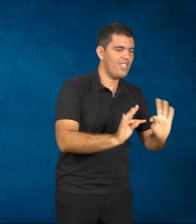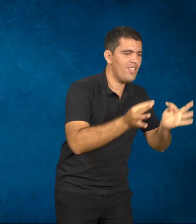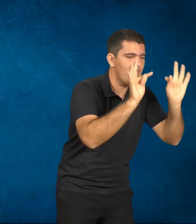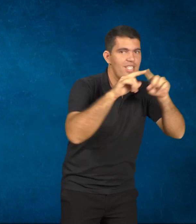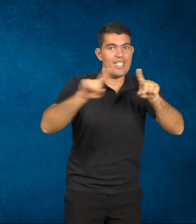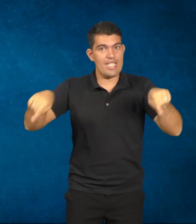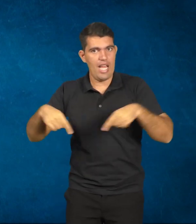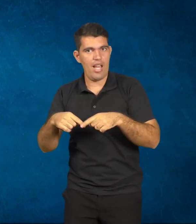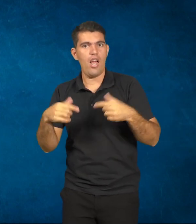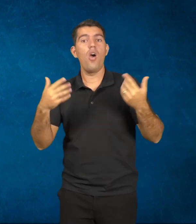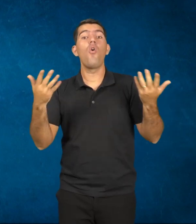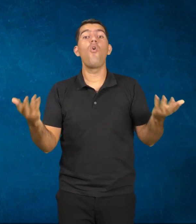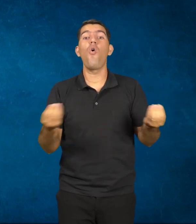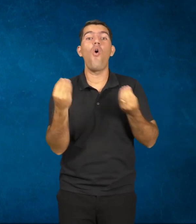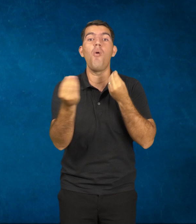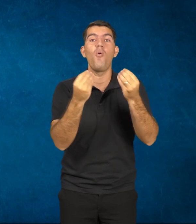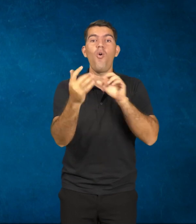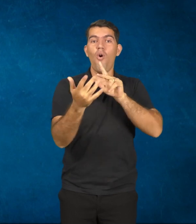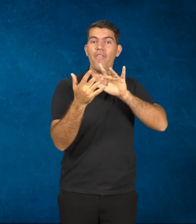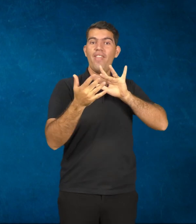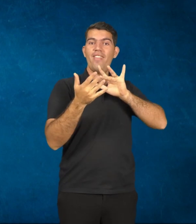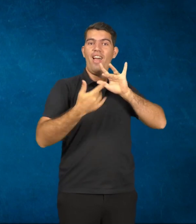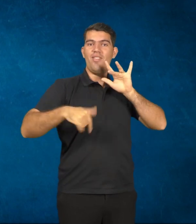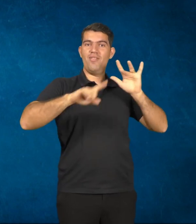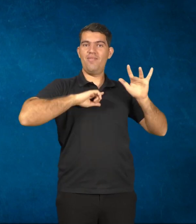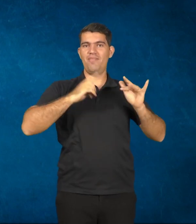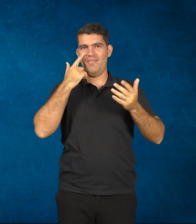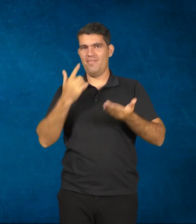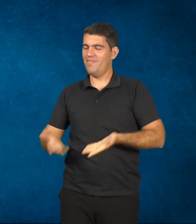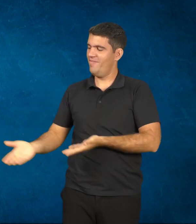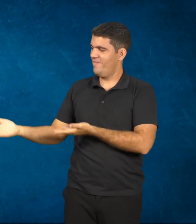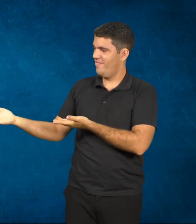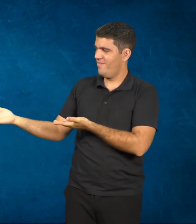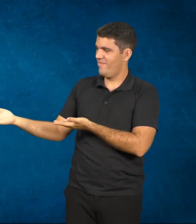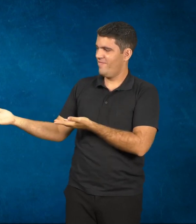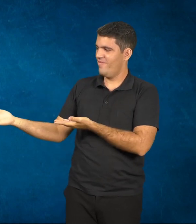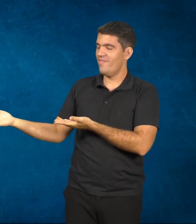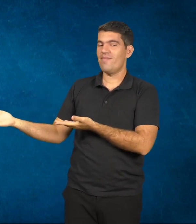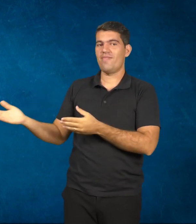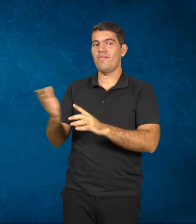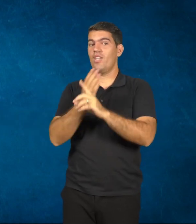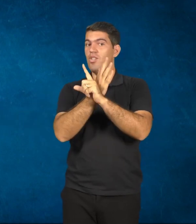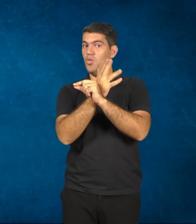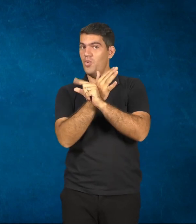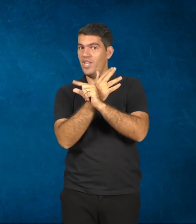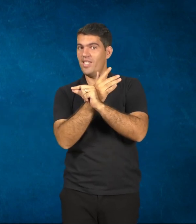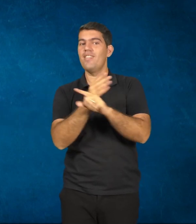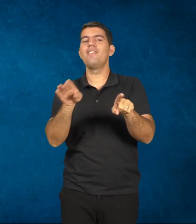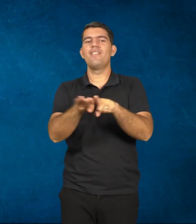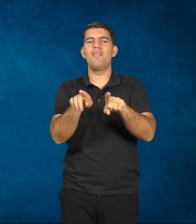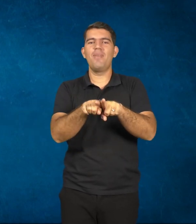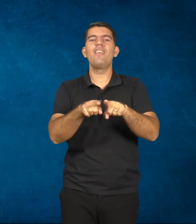Arroba Canal Futura é o nosso Twitter e o nosso Facebook é Canal Futura Oficial. Simone,